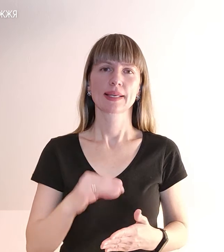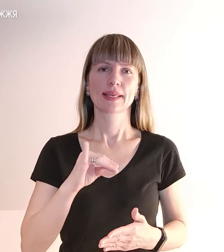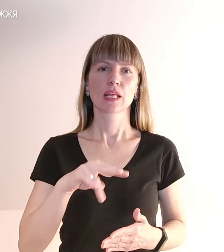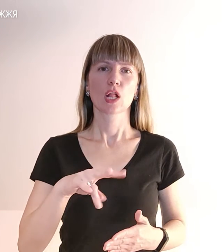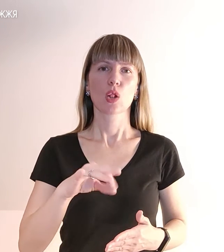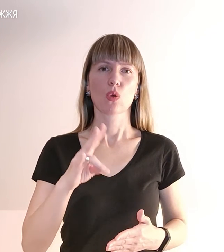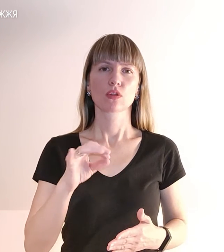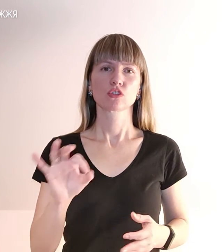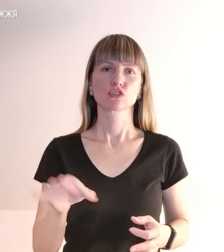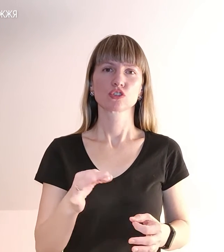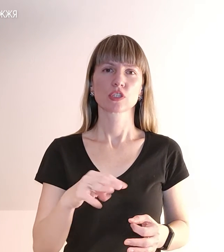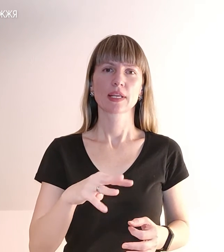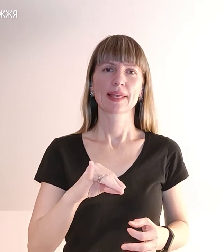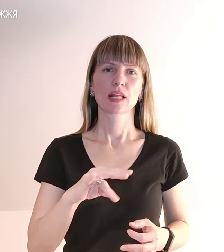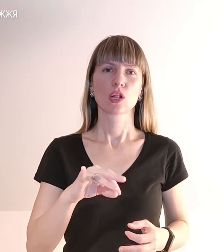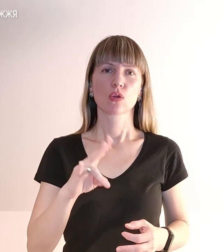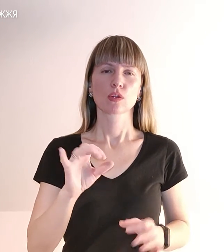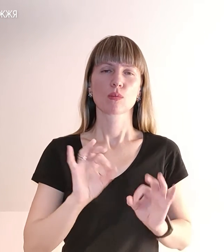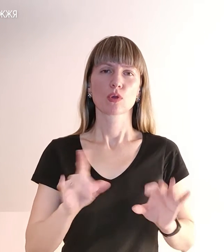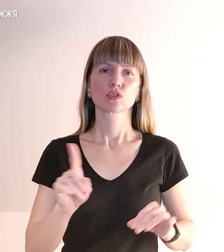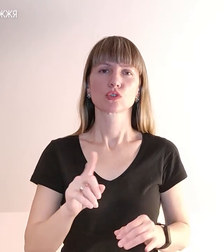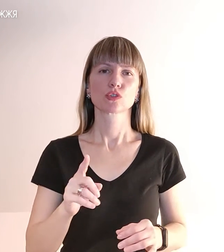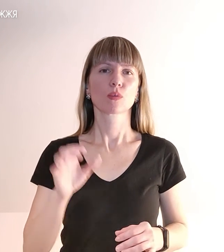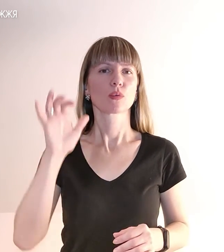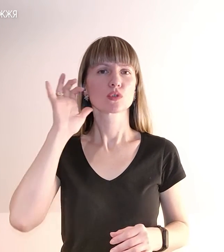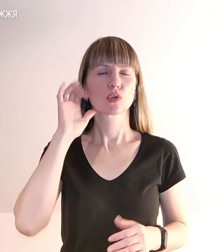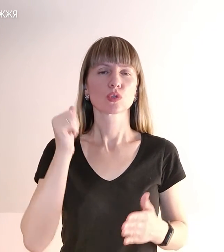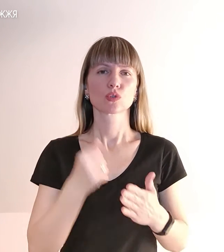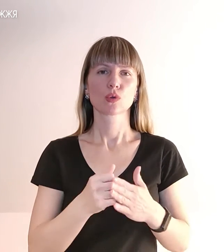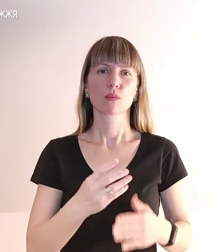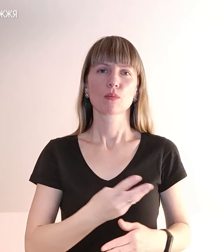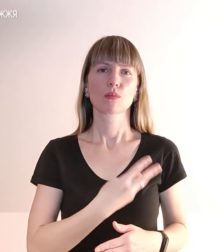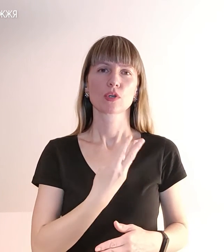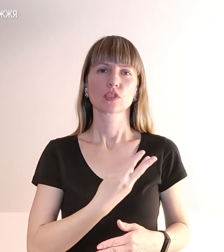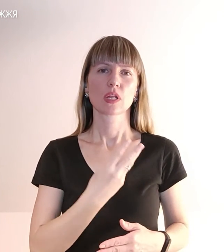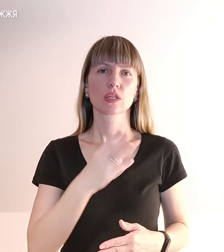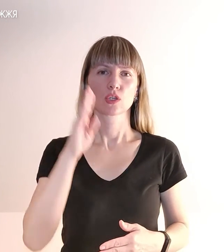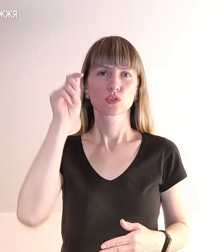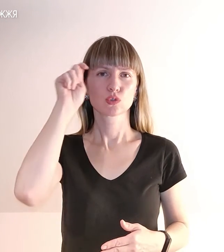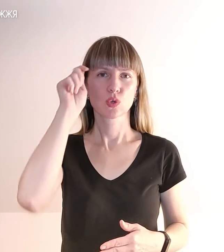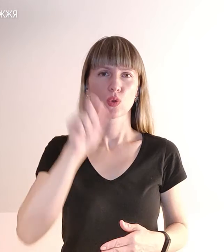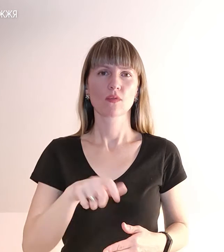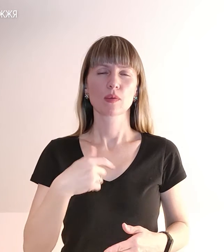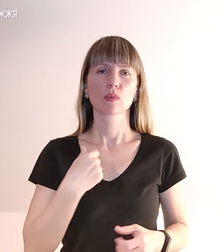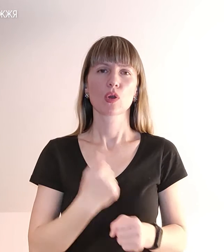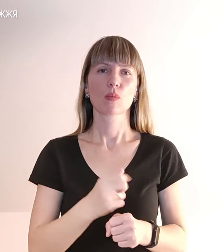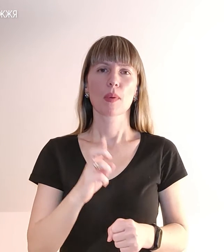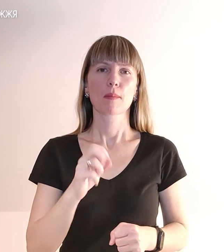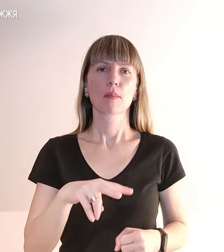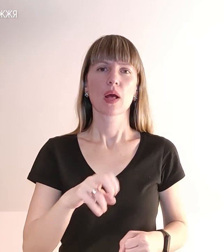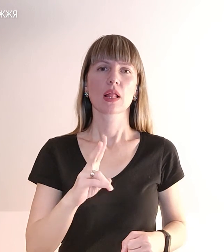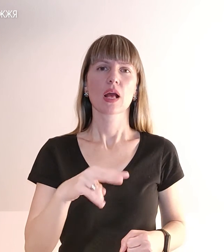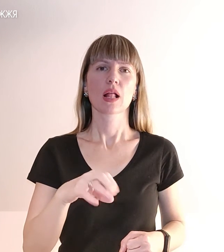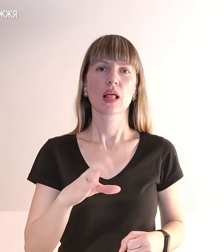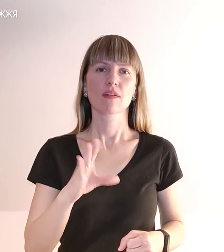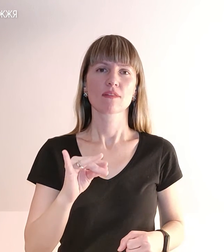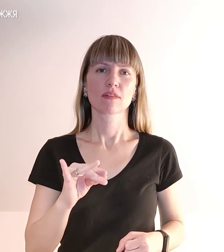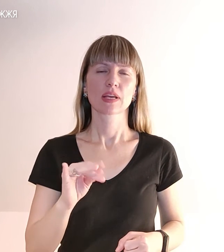Ілона Мельник пояснює, що прислухається до побажань чоловіків. От ми робили балаклави, там не